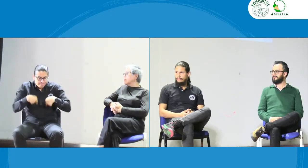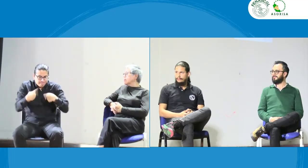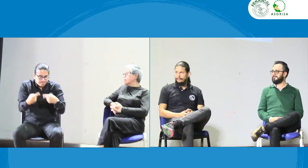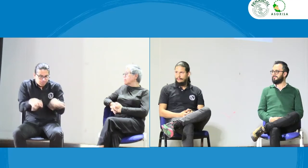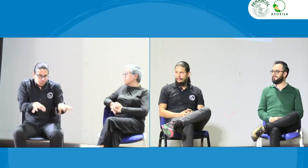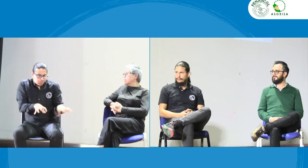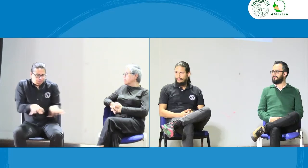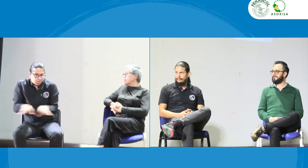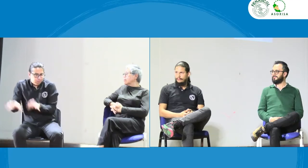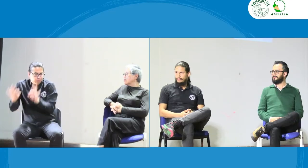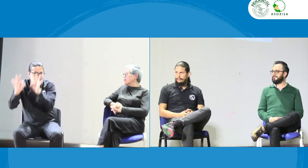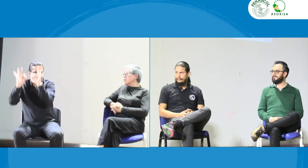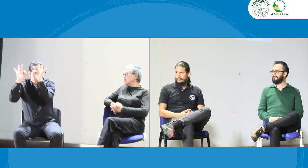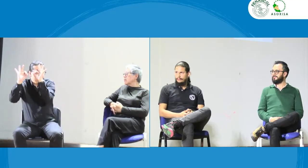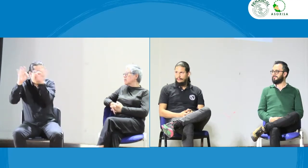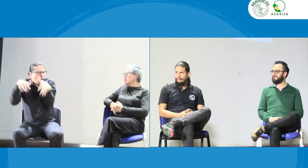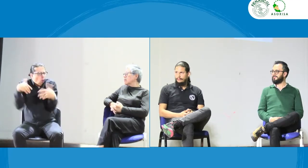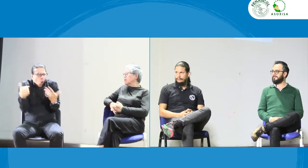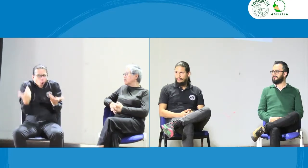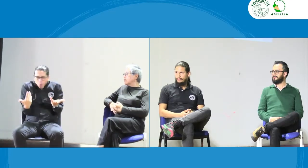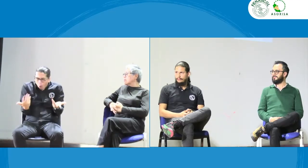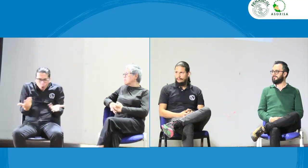profesionales y éticos?